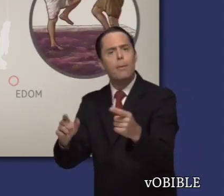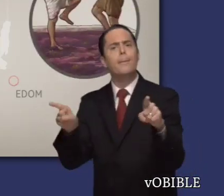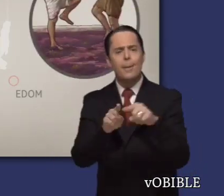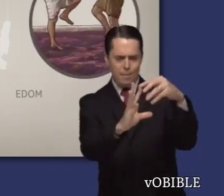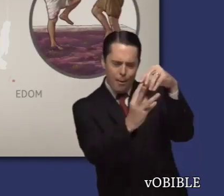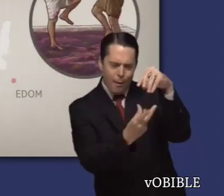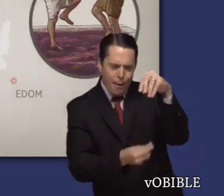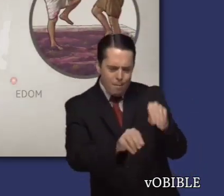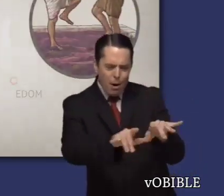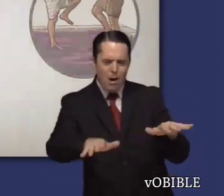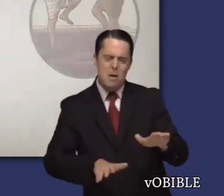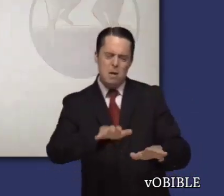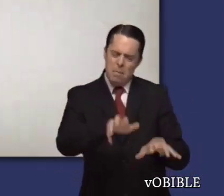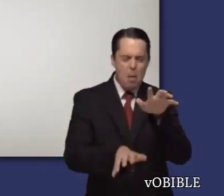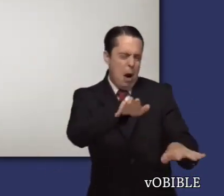como uvas en un lagar.